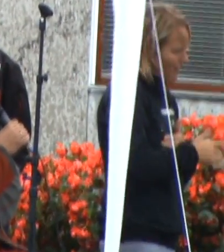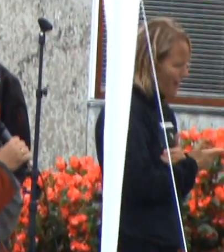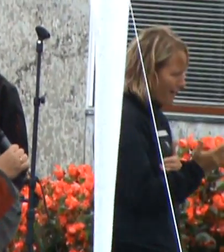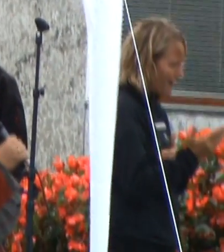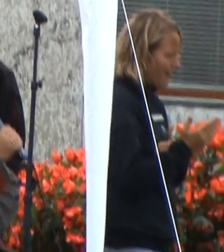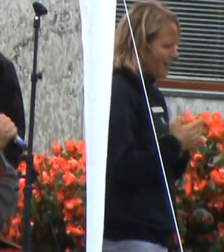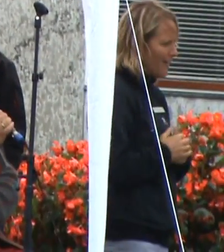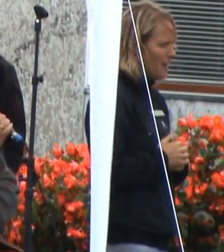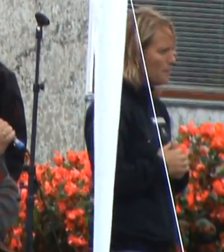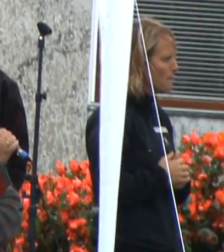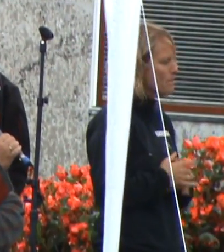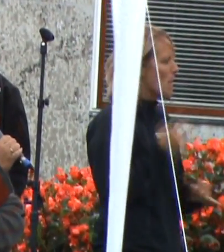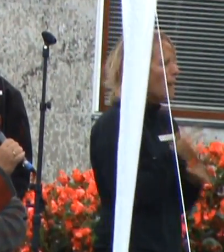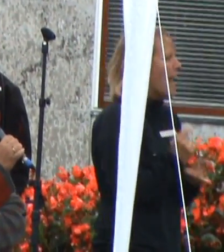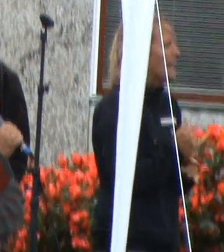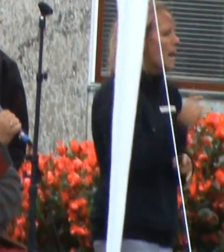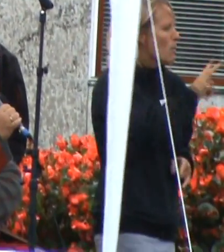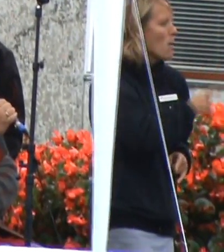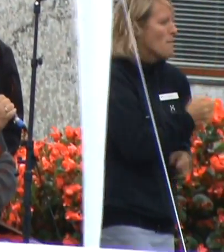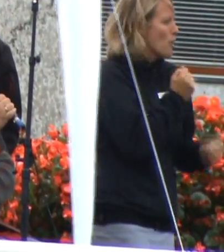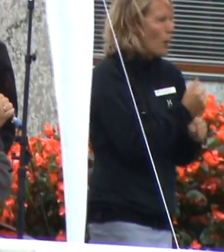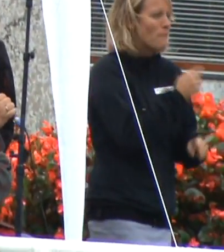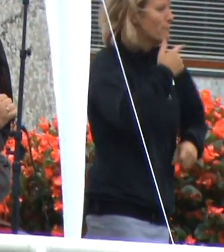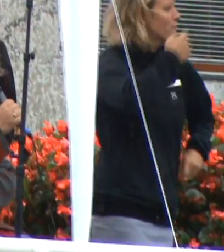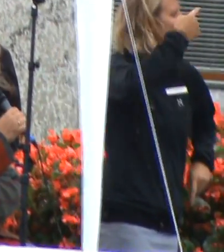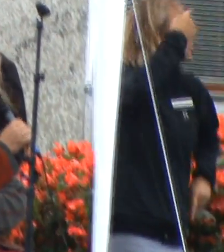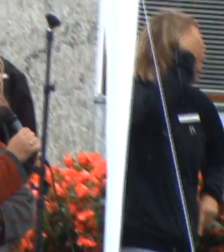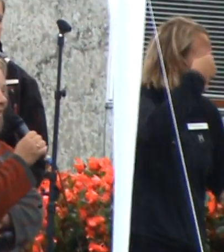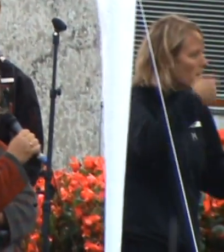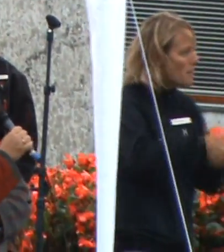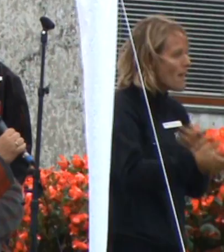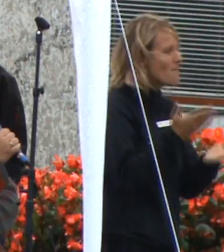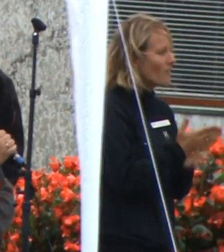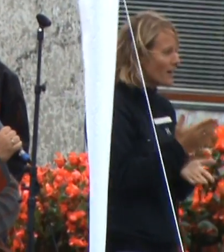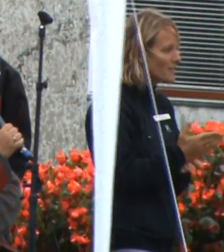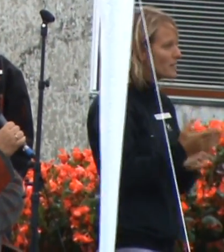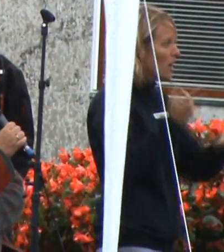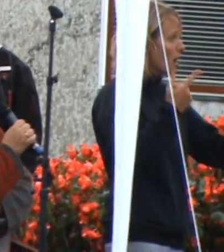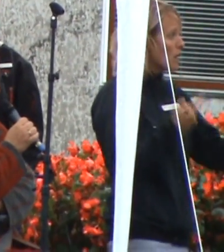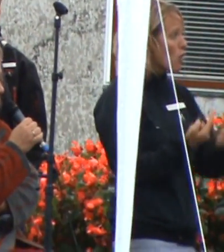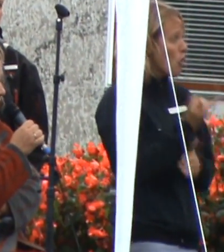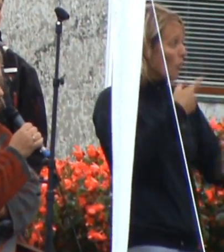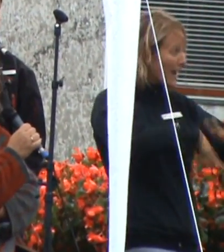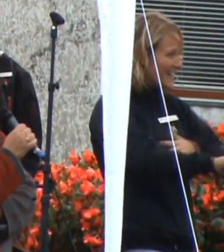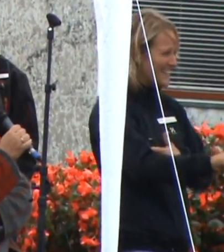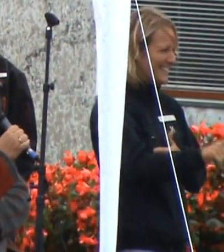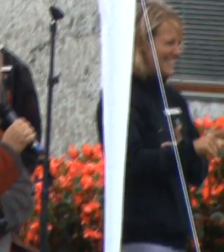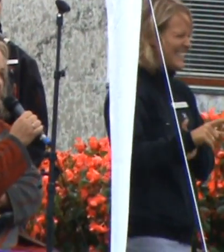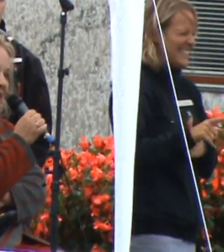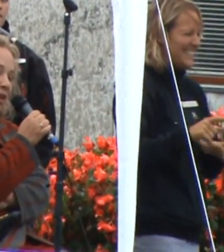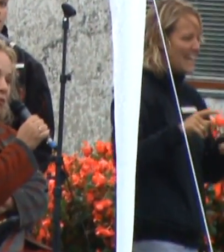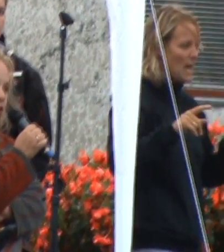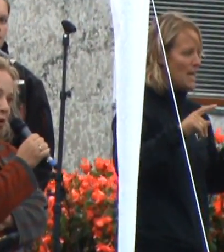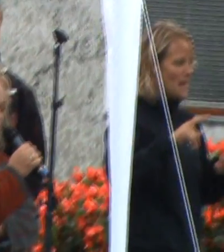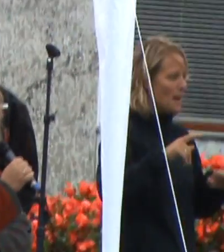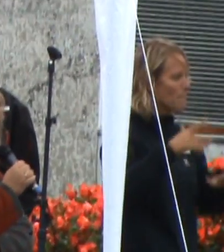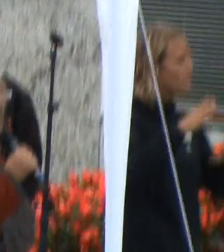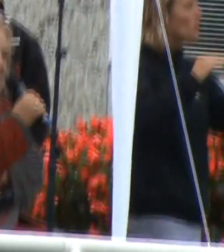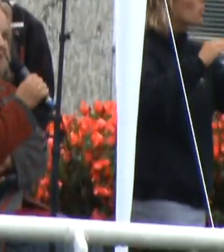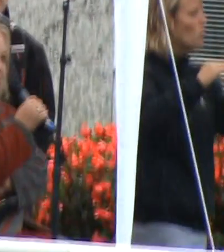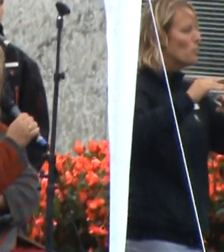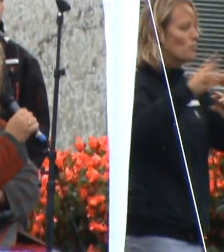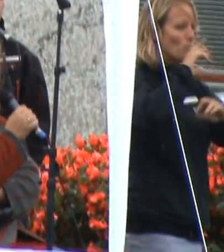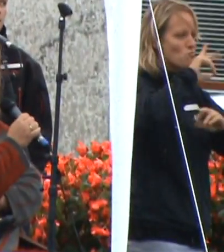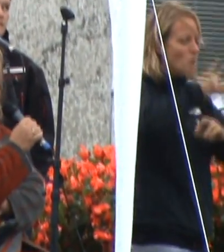Jeg plejer ikke at have problemer med at gøre mig forståelig. Men ikke desto mindre, i det øjeblik, jeg går ind i en modforretning, så kan man ikke forstå,